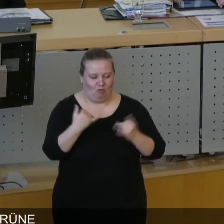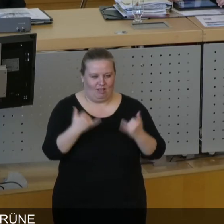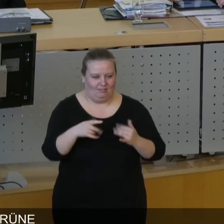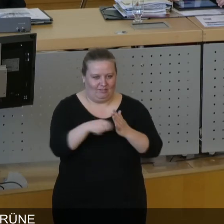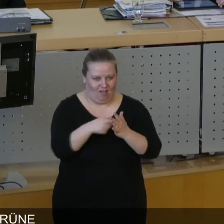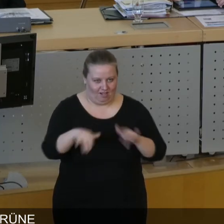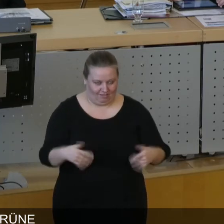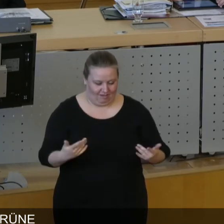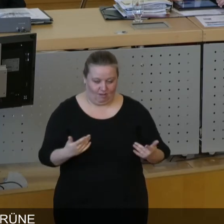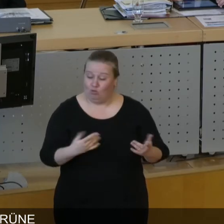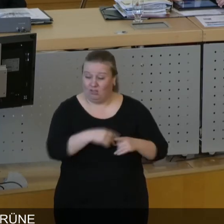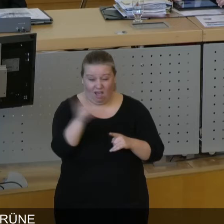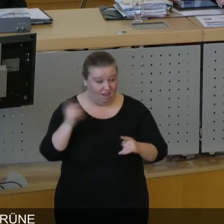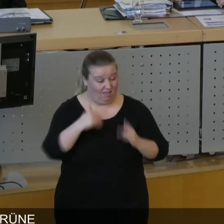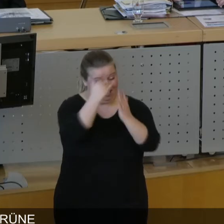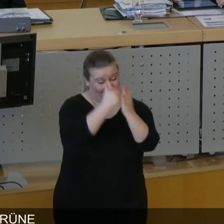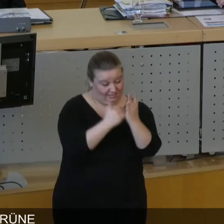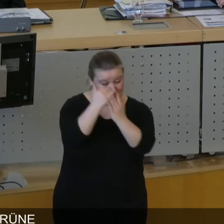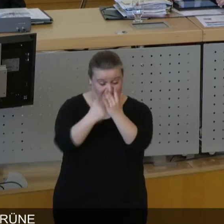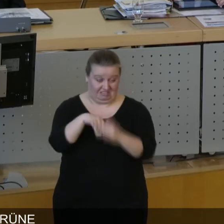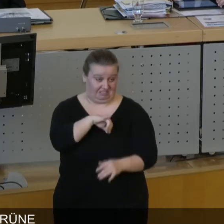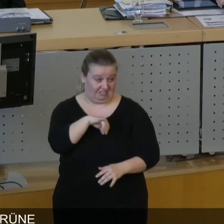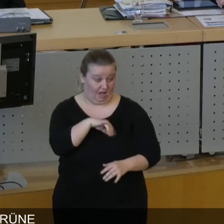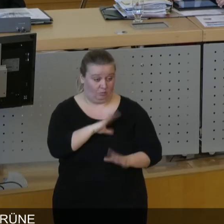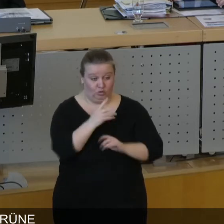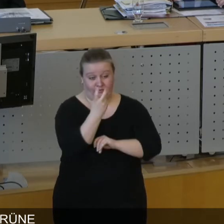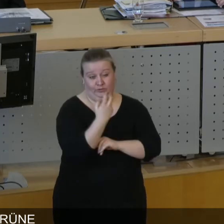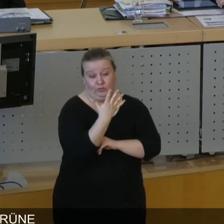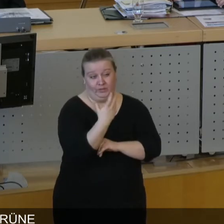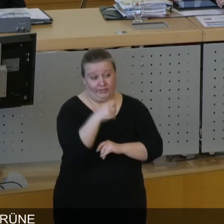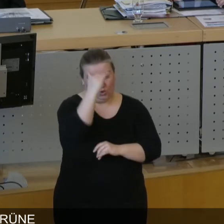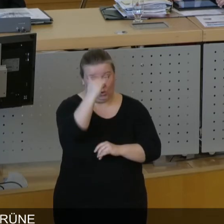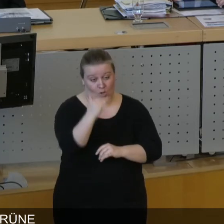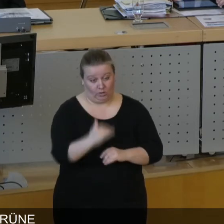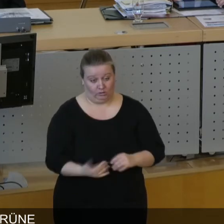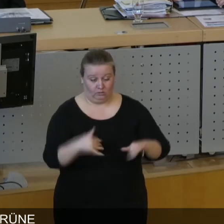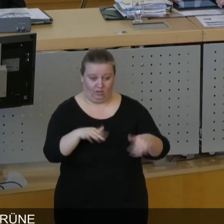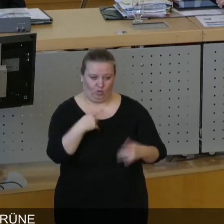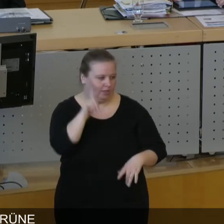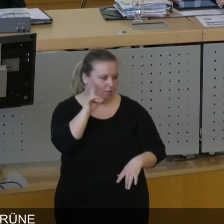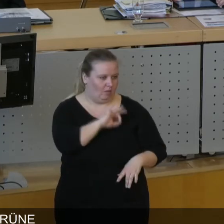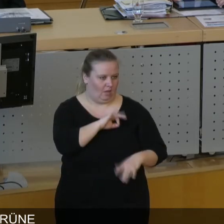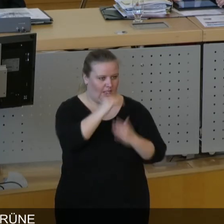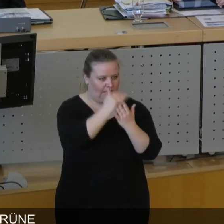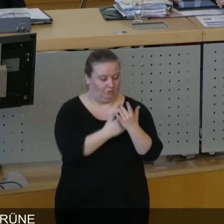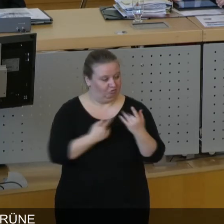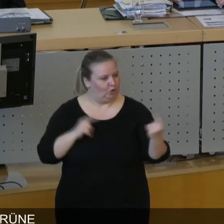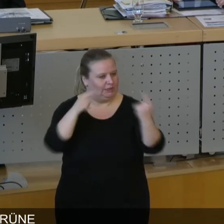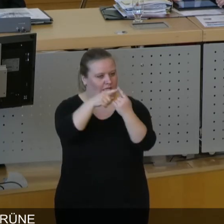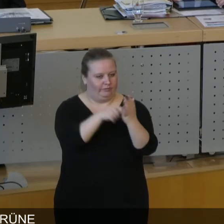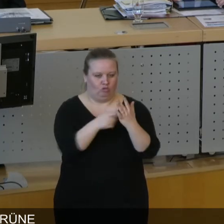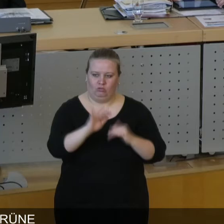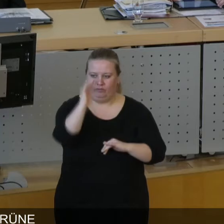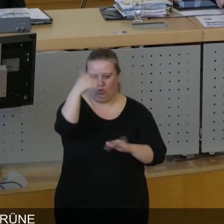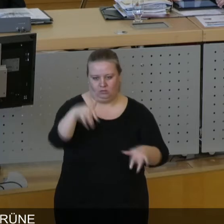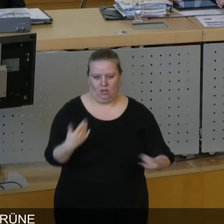Wahl stellen auf allen Parteilisten. Also da werden teilweise 20, 25 Leute dafür aufgestellt pro Parteiliste. Das, finde ich, ist schon ein